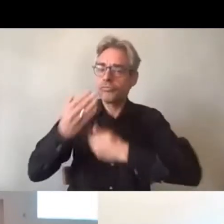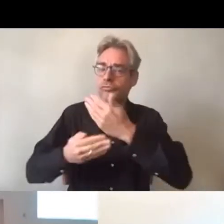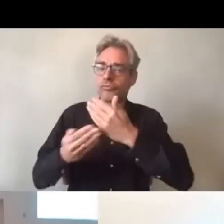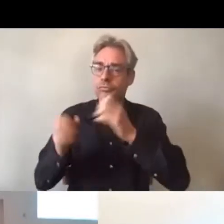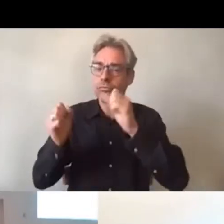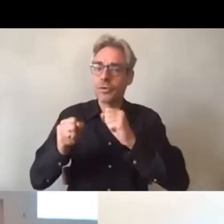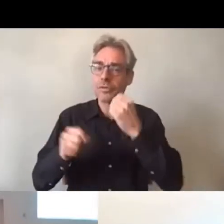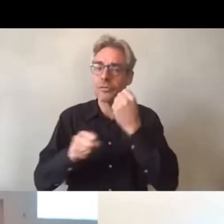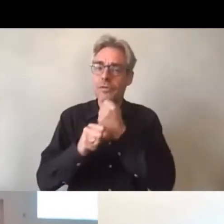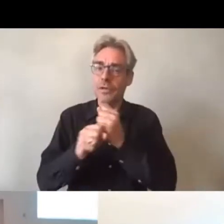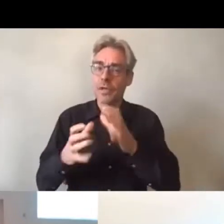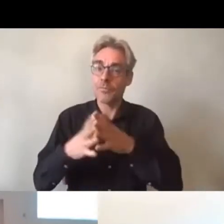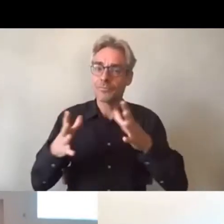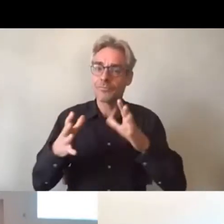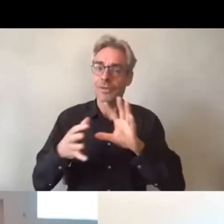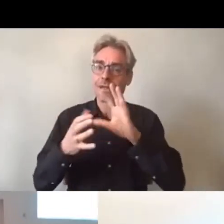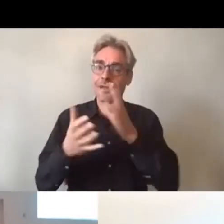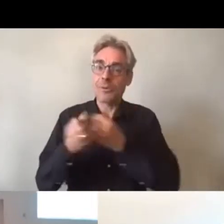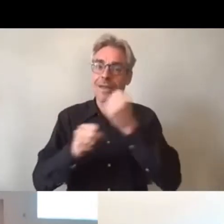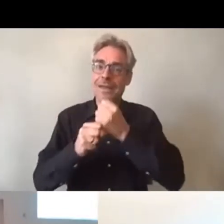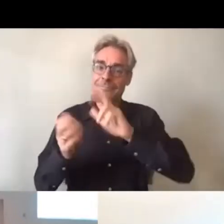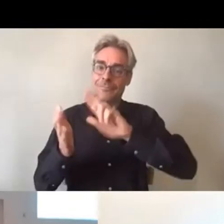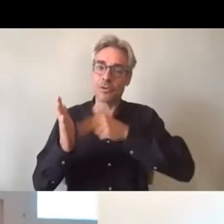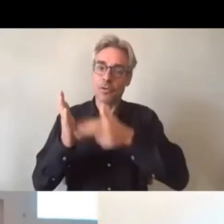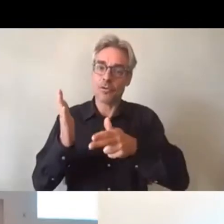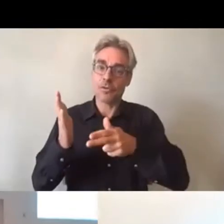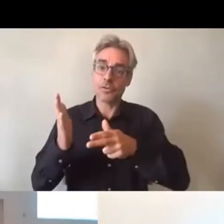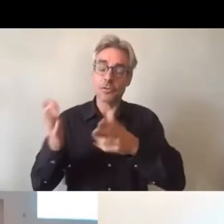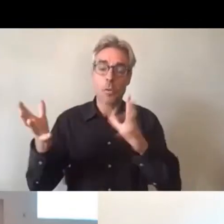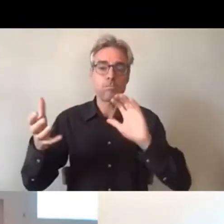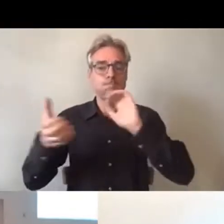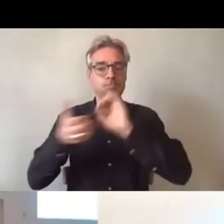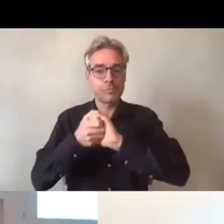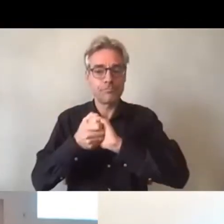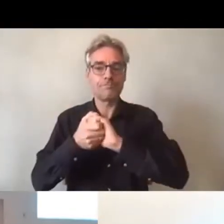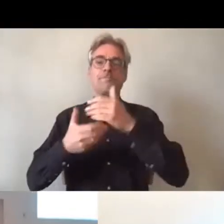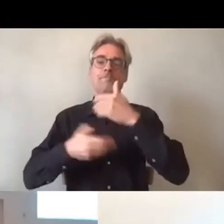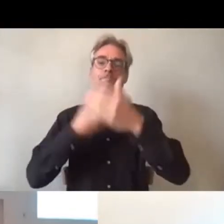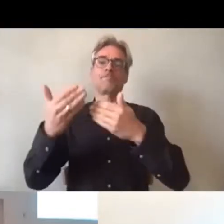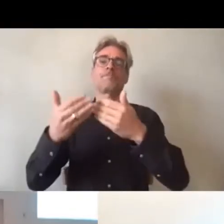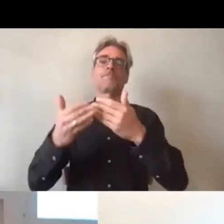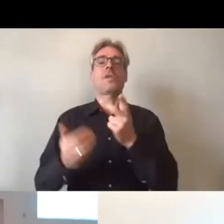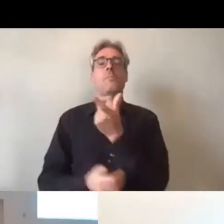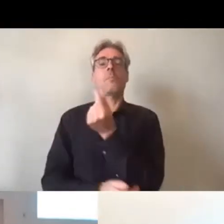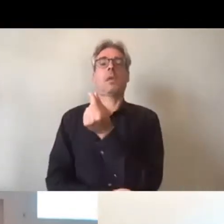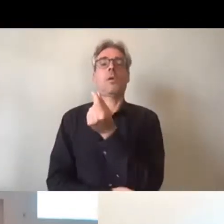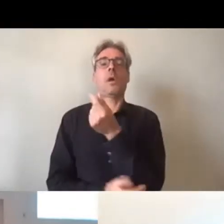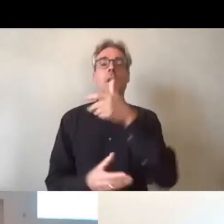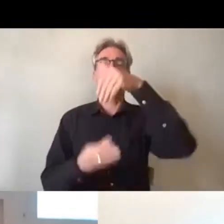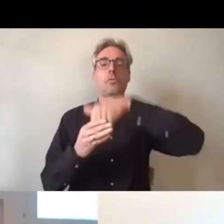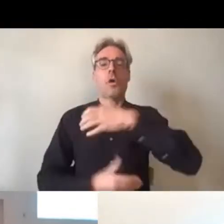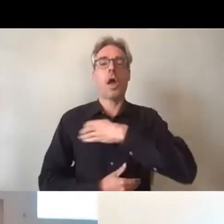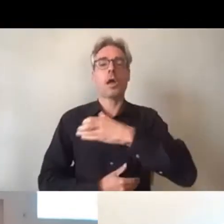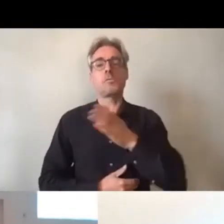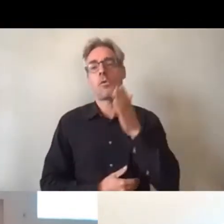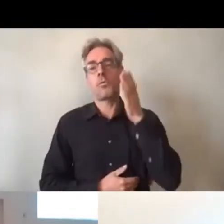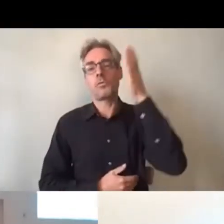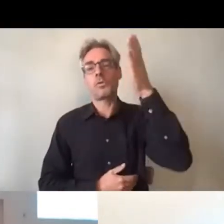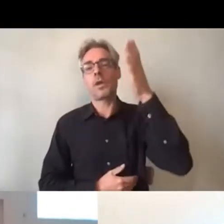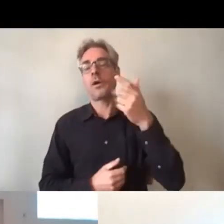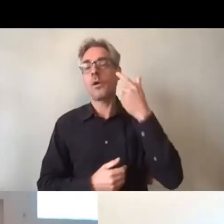collaborer et de sceller cette coopération et ce partenariat qui sera riche d'enseignements à l'avenir pour